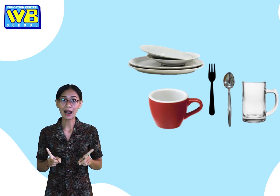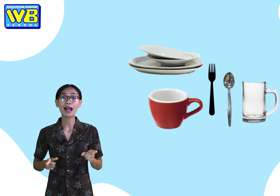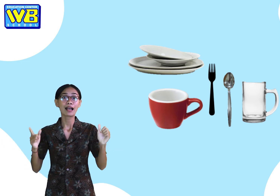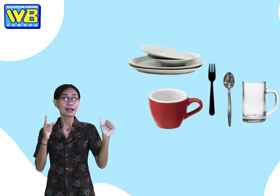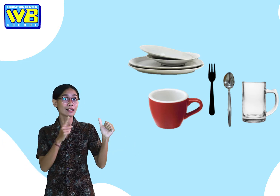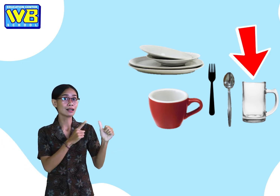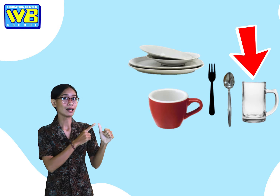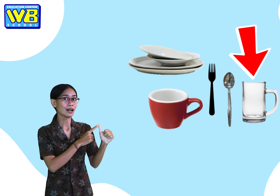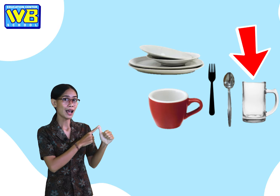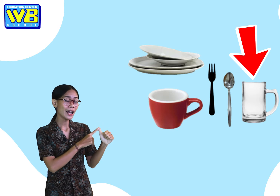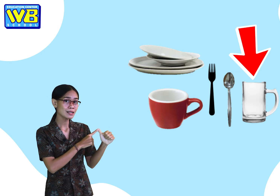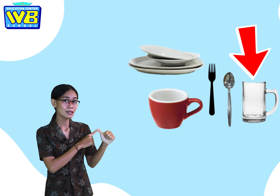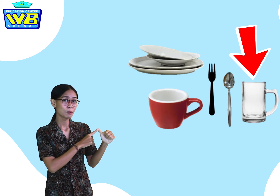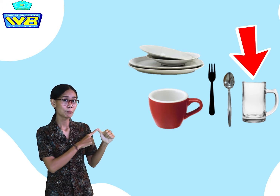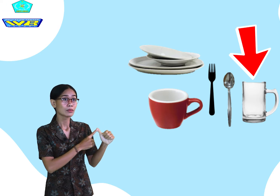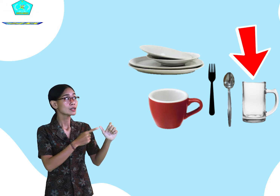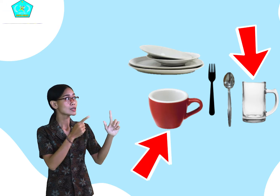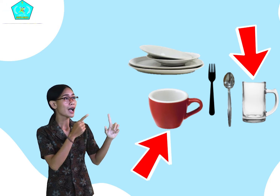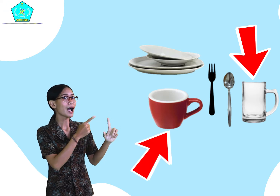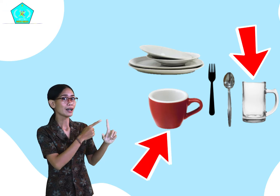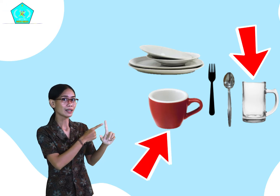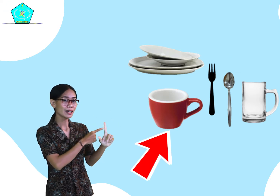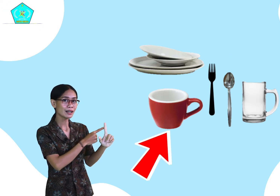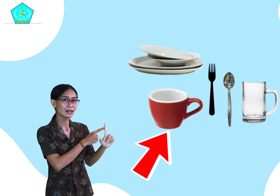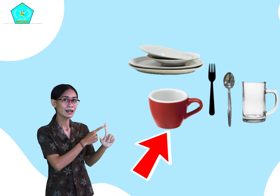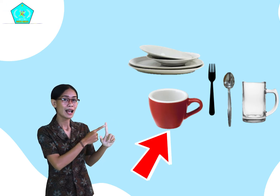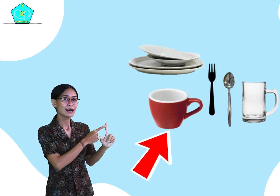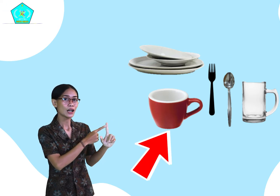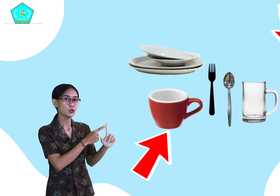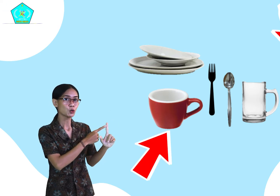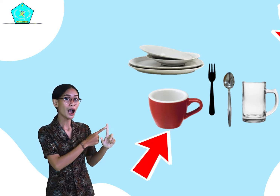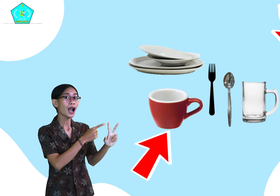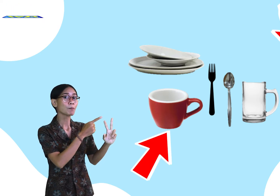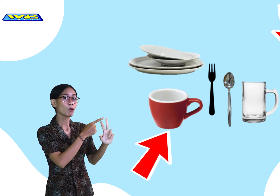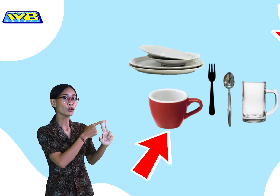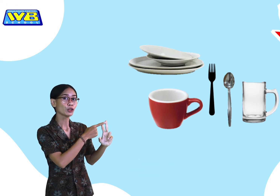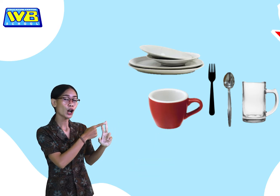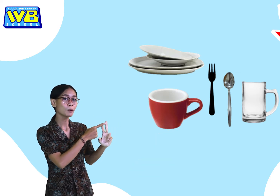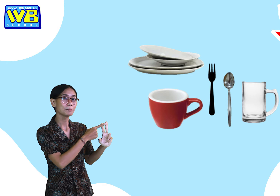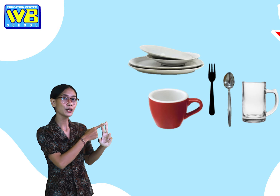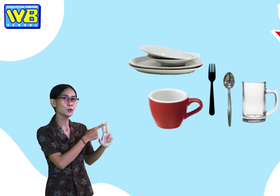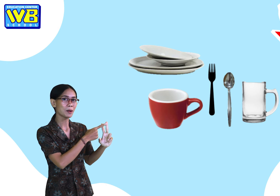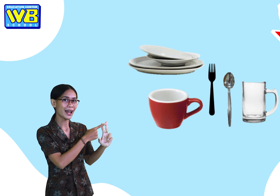gelas, cangkir, dan juga botol minuman.